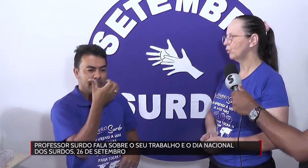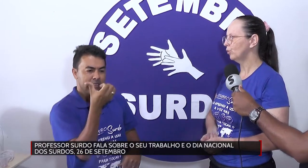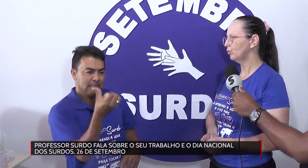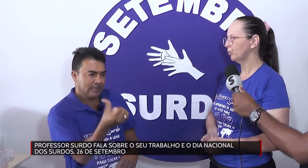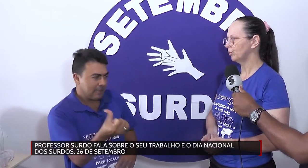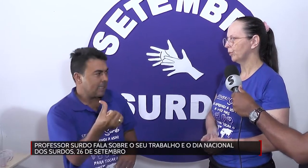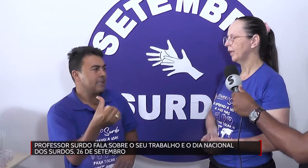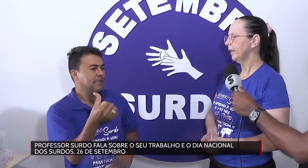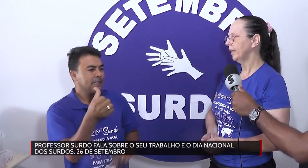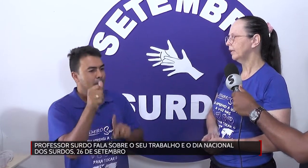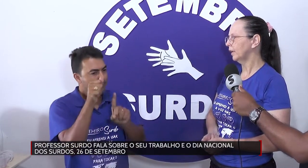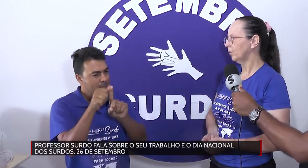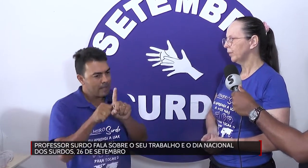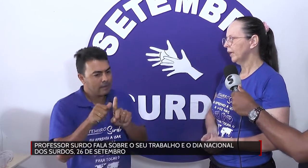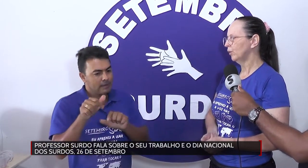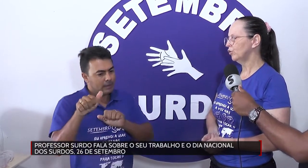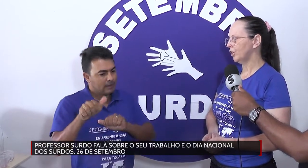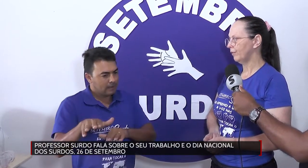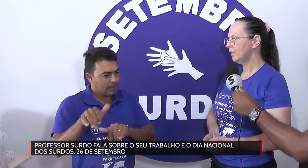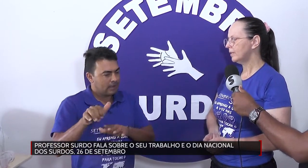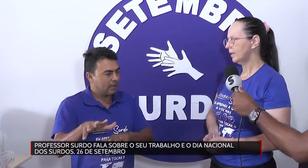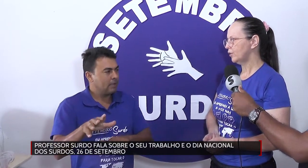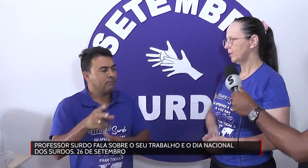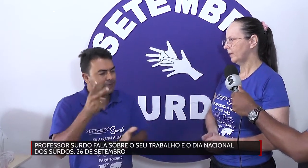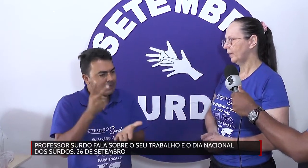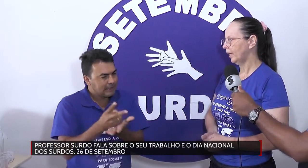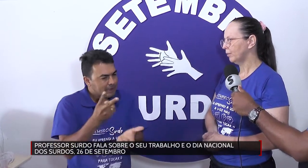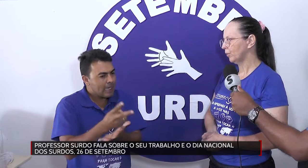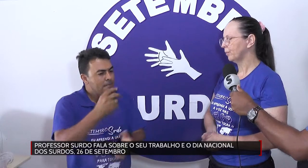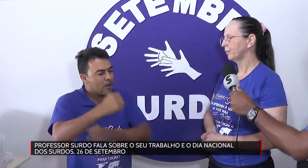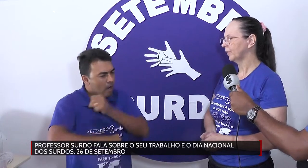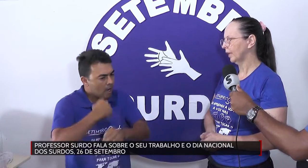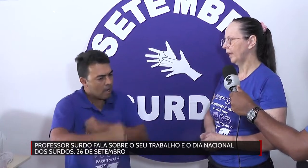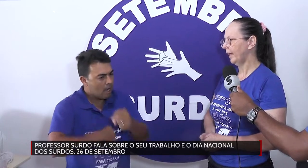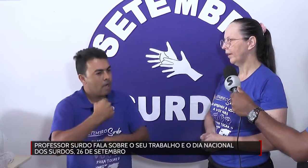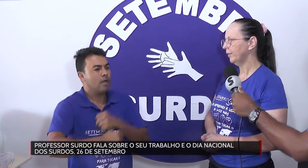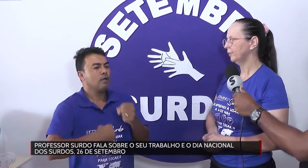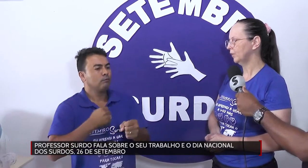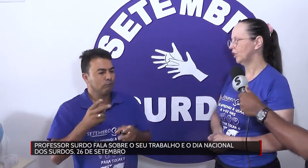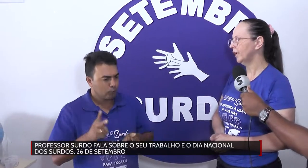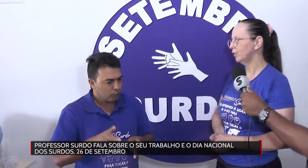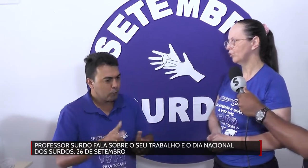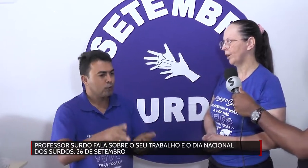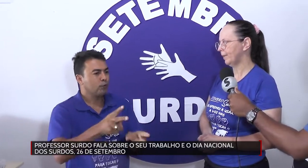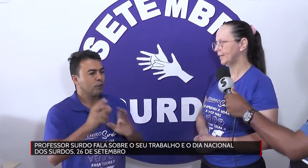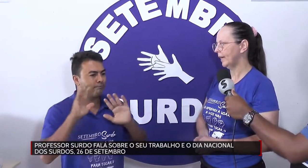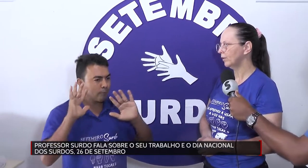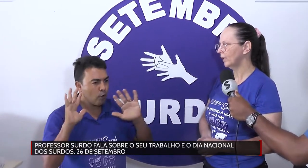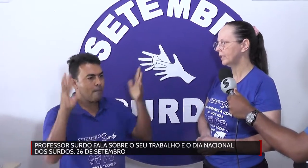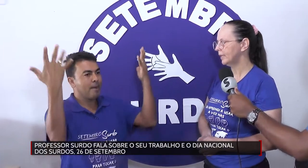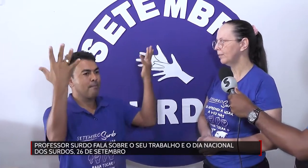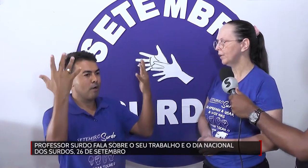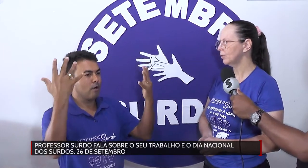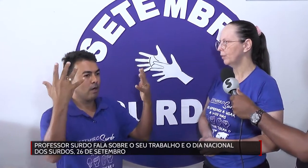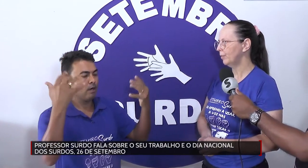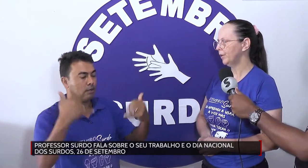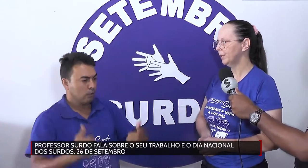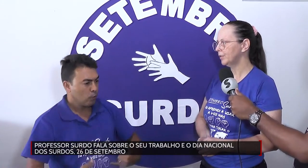orgulho surdo. Então, no dia 26 de setembro, de anos já passados, sempre nós comemoramos